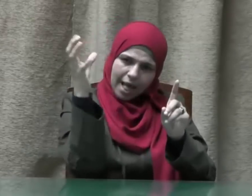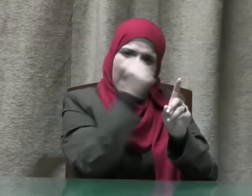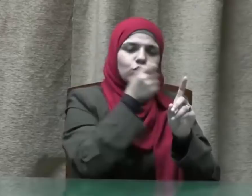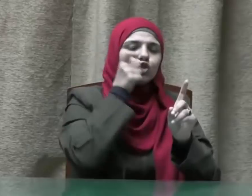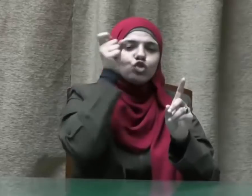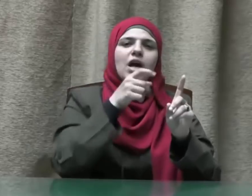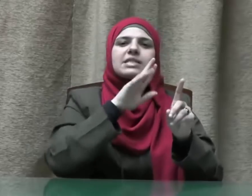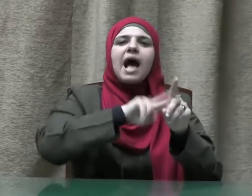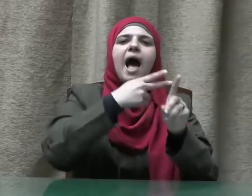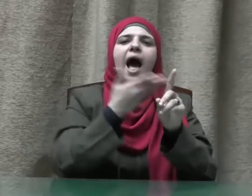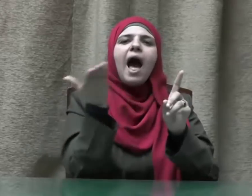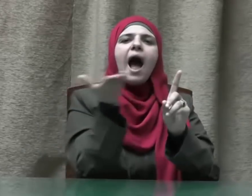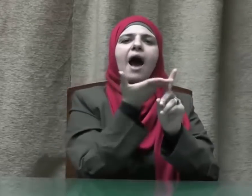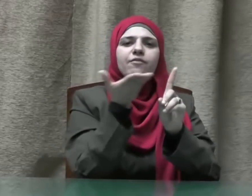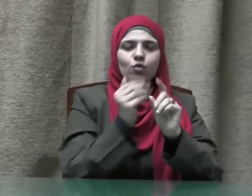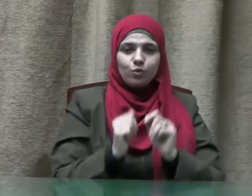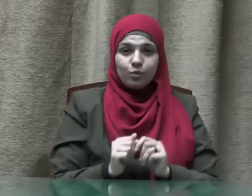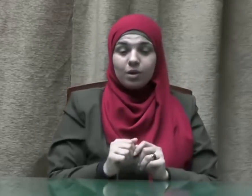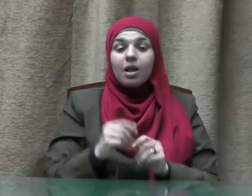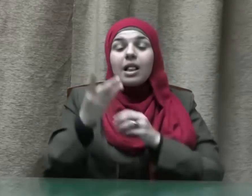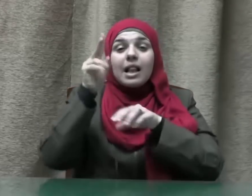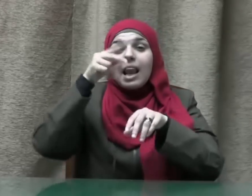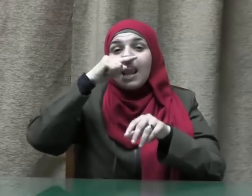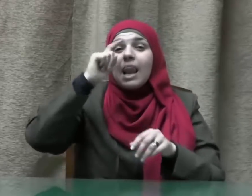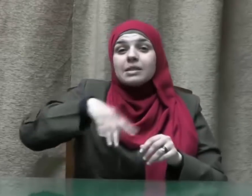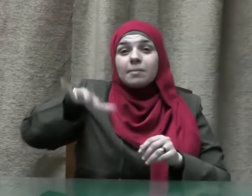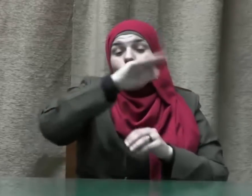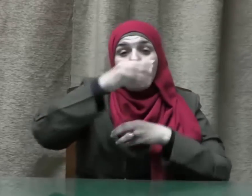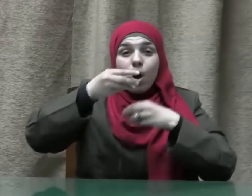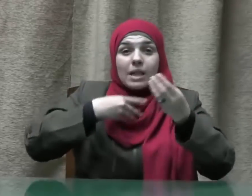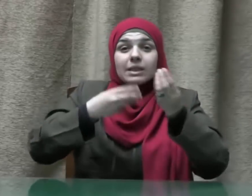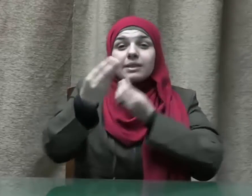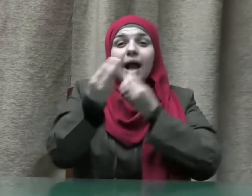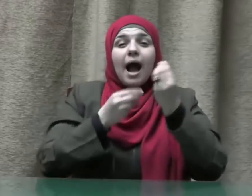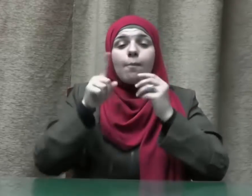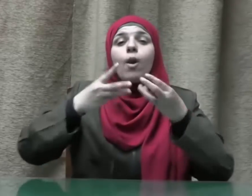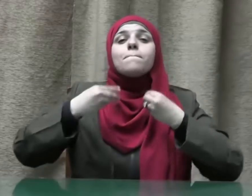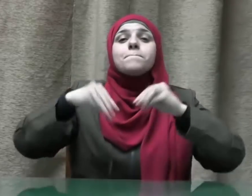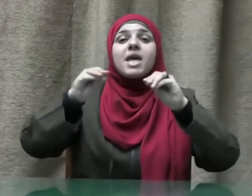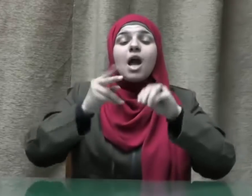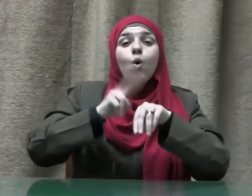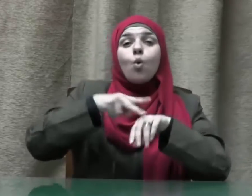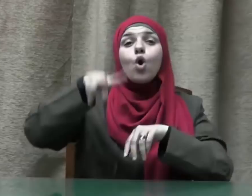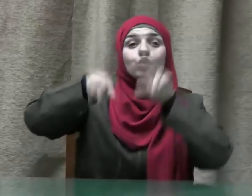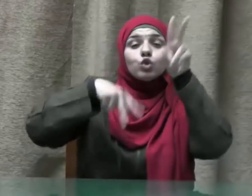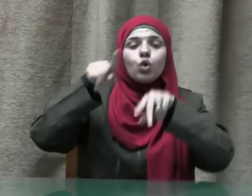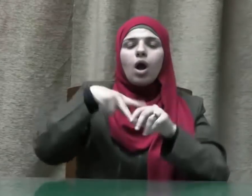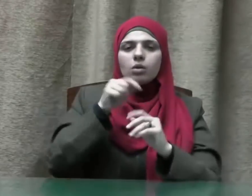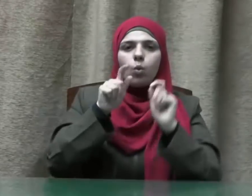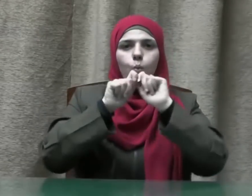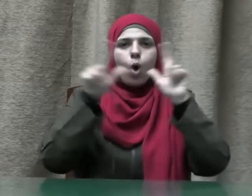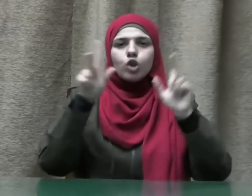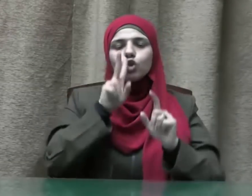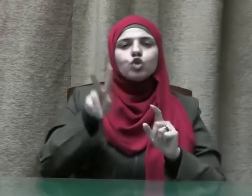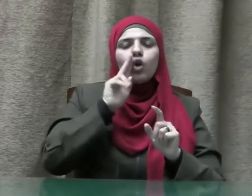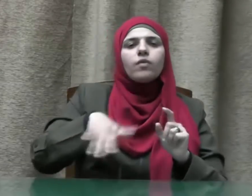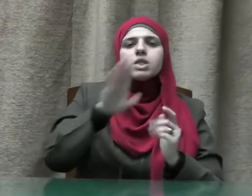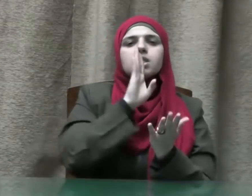يعرفك فالمعاملات بيعاً وشراءاً تظهر صدق التدين من